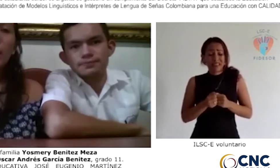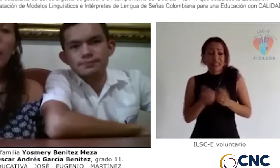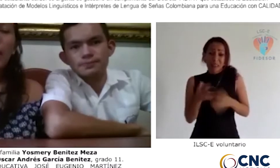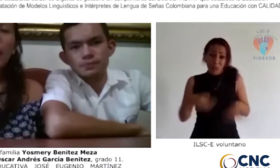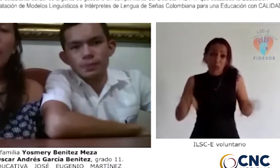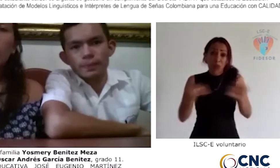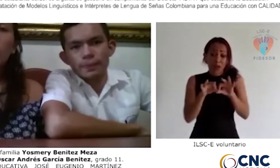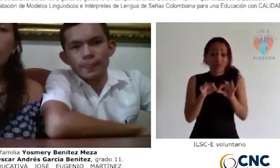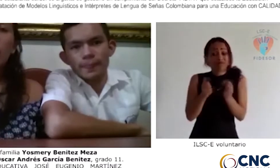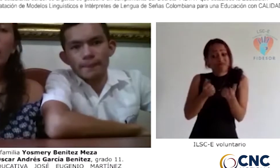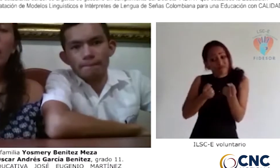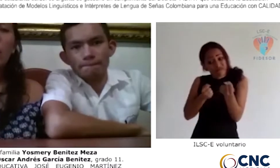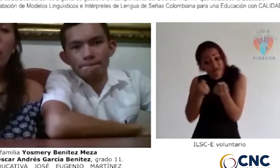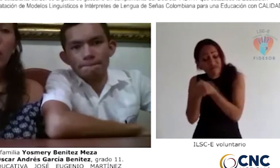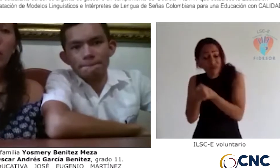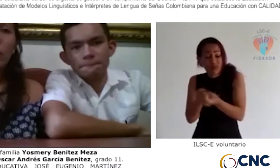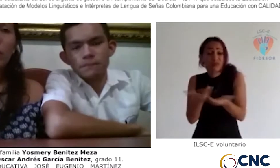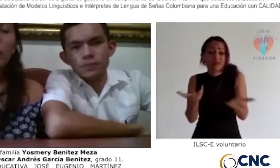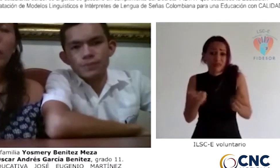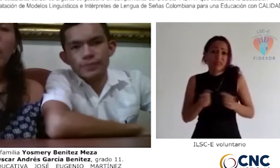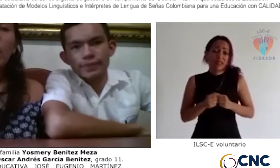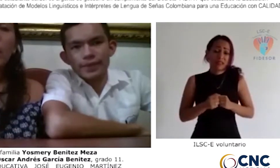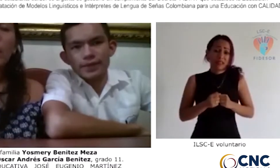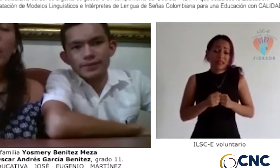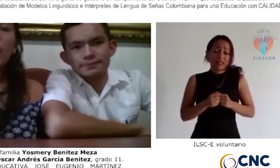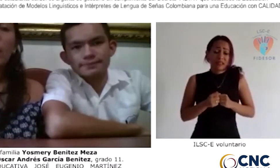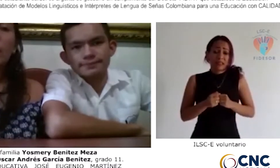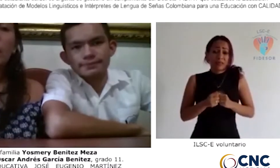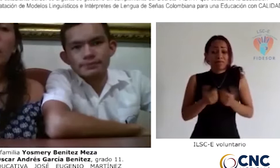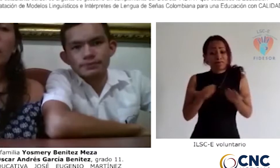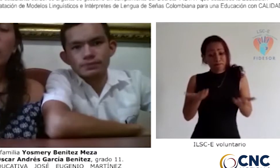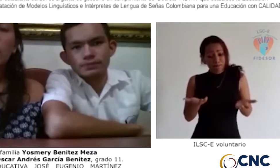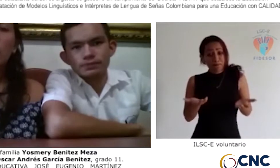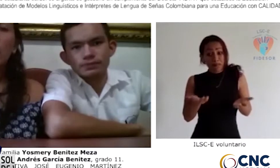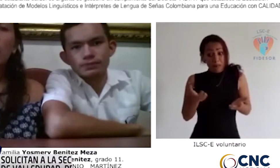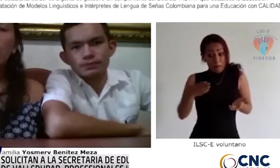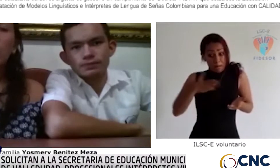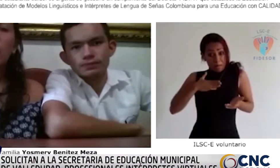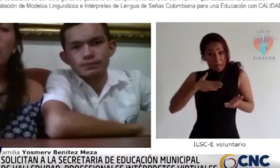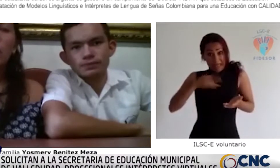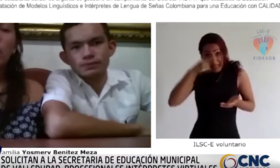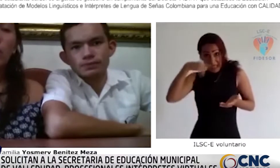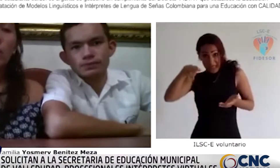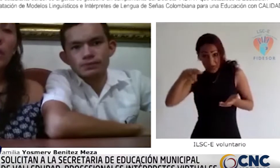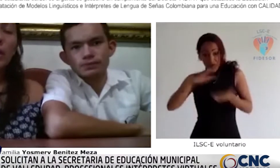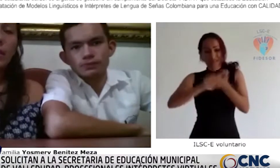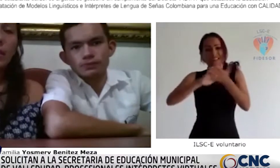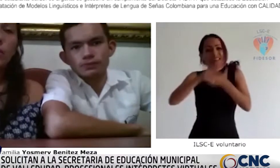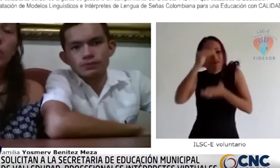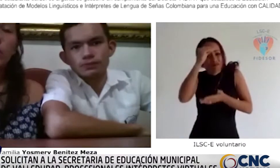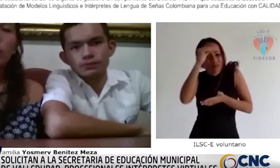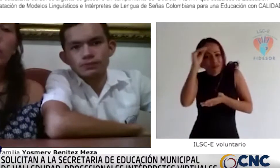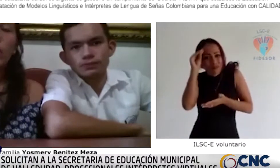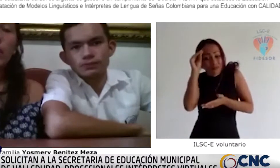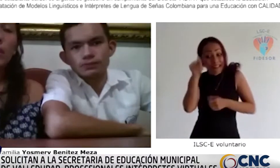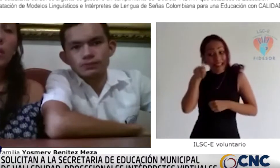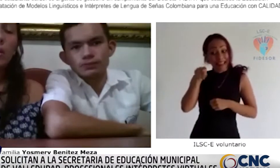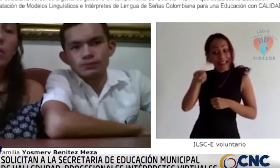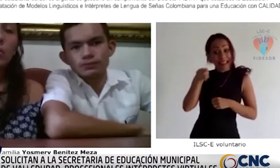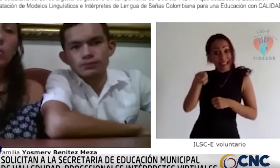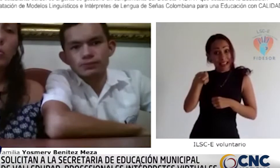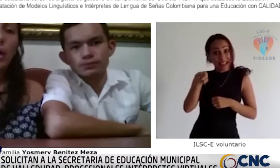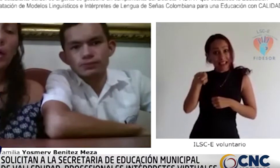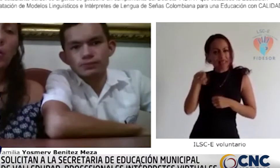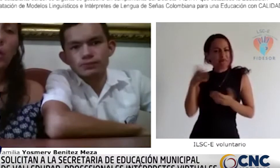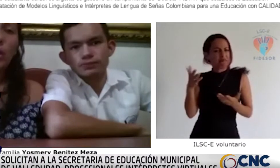el colegio. Usted sabe que mi hijo Oscar Andrés es un niño que